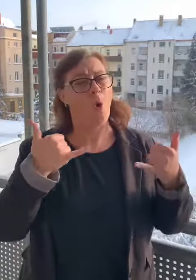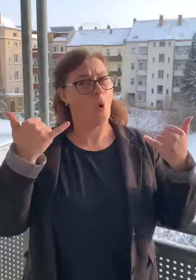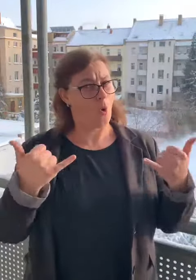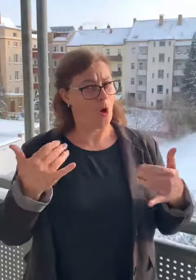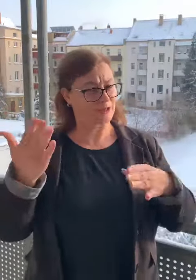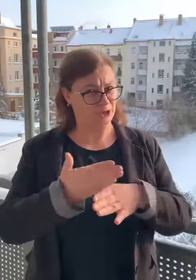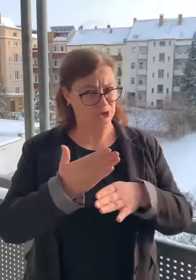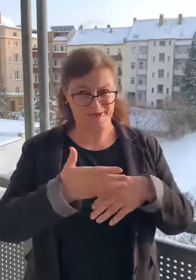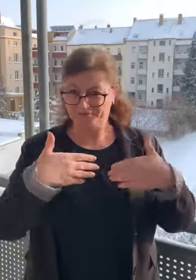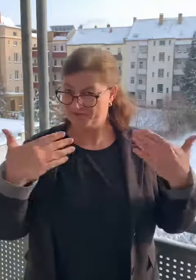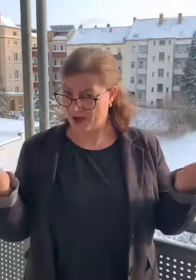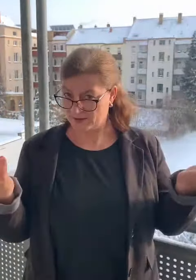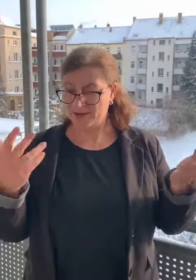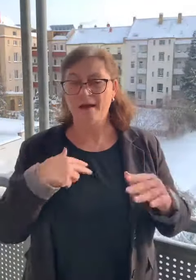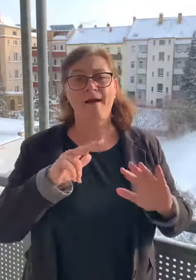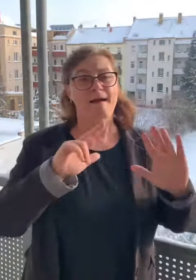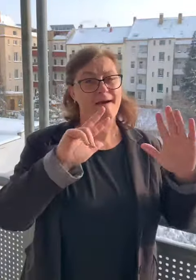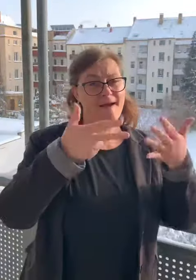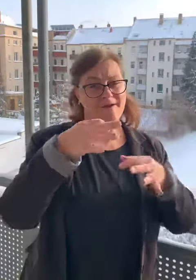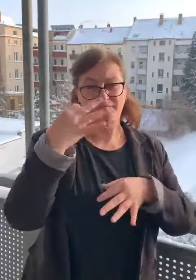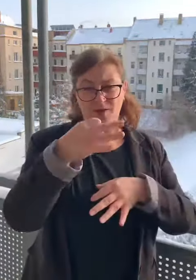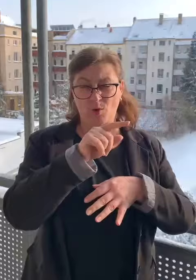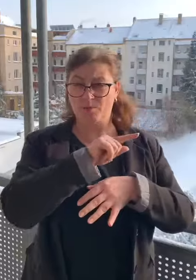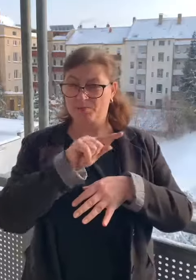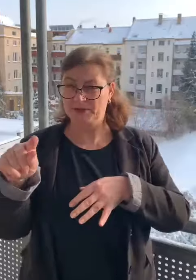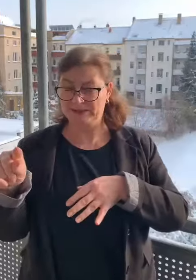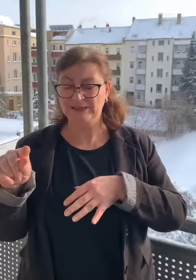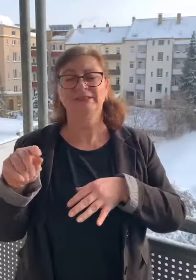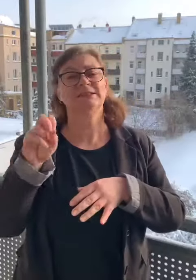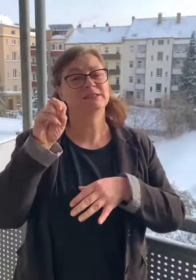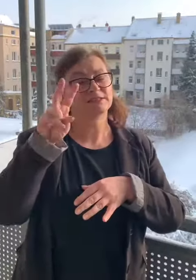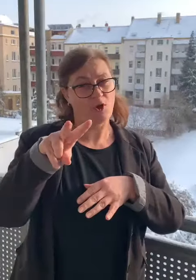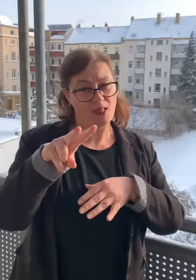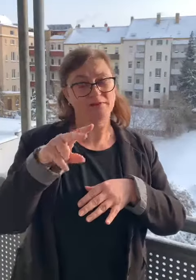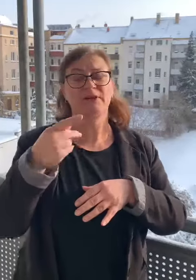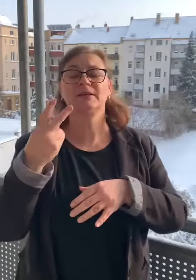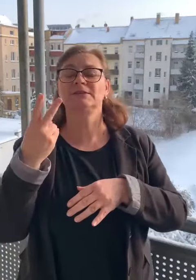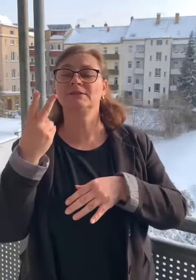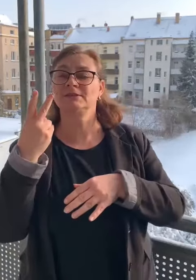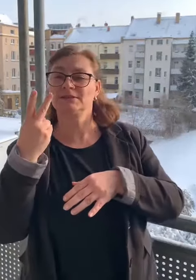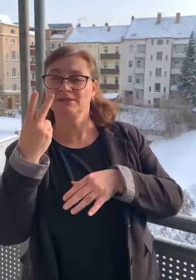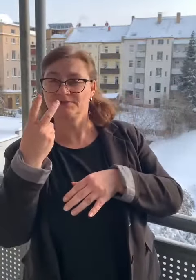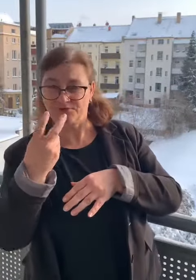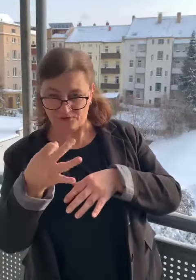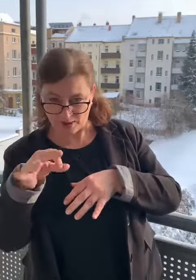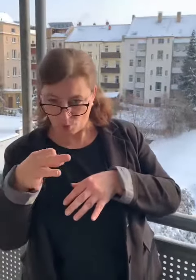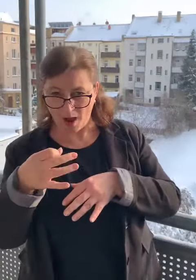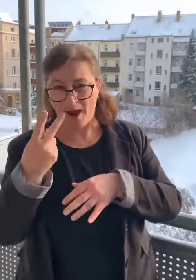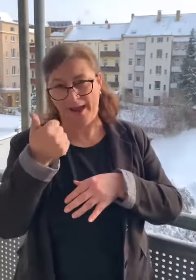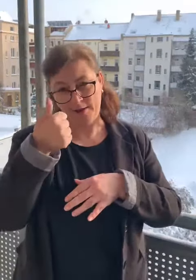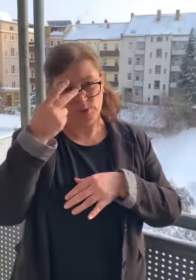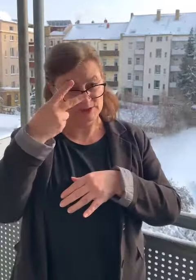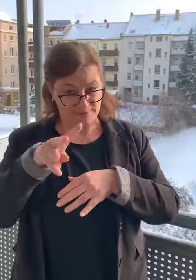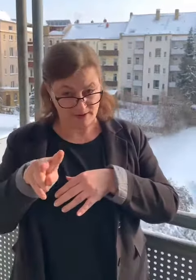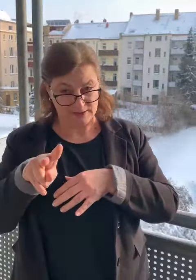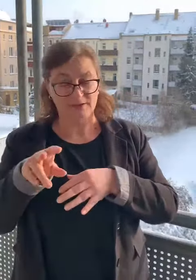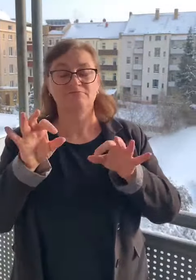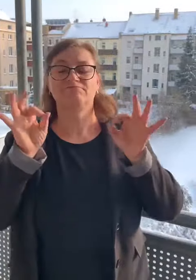vom 8.2.2021 bis zum 12.2.2021 ist für alle Heimlernphase.